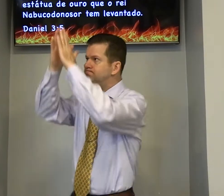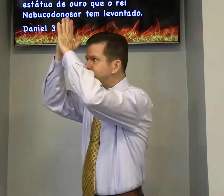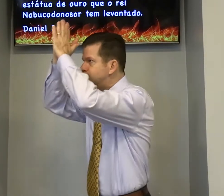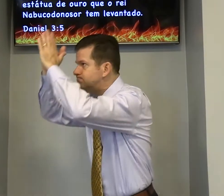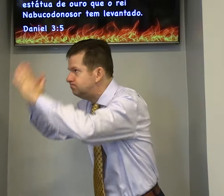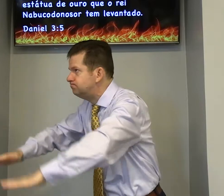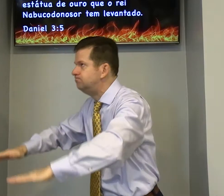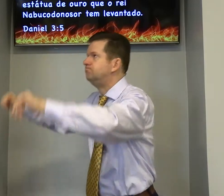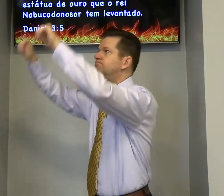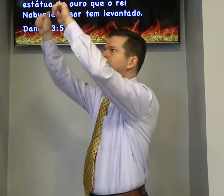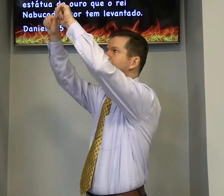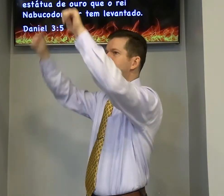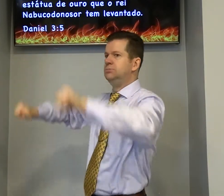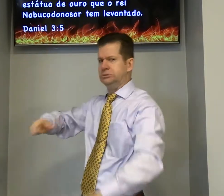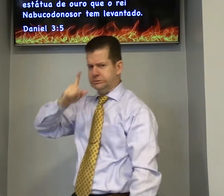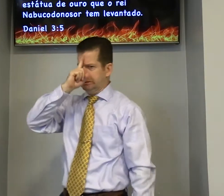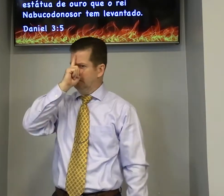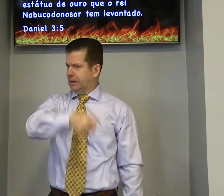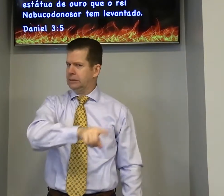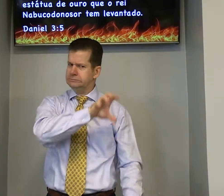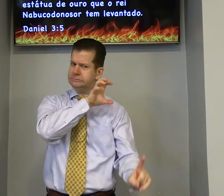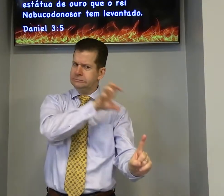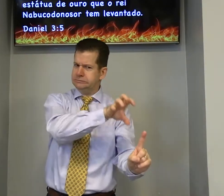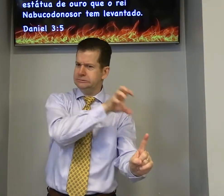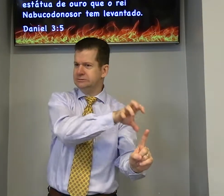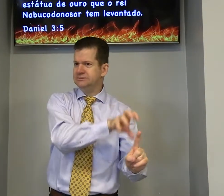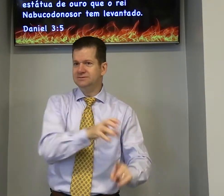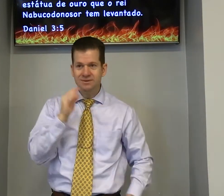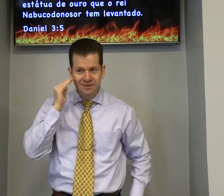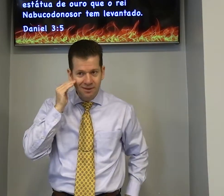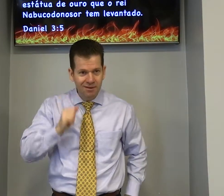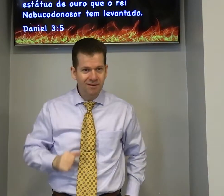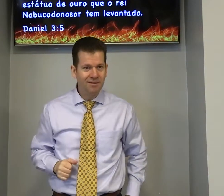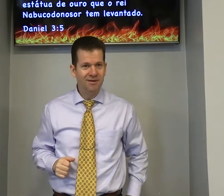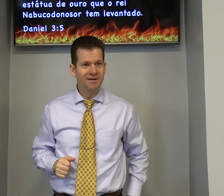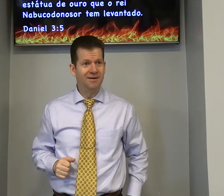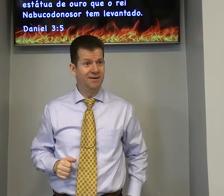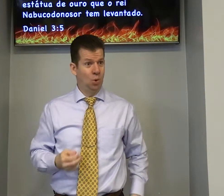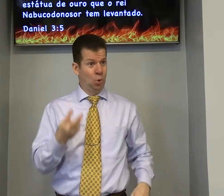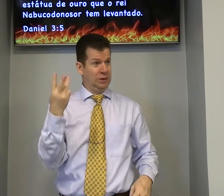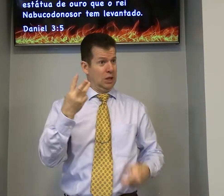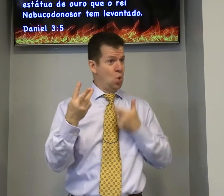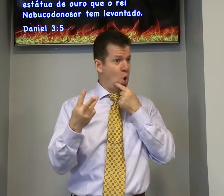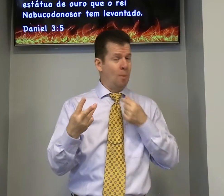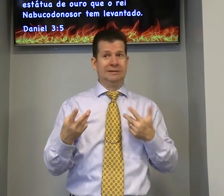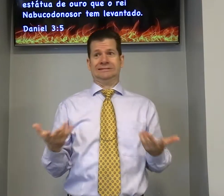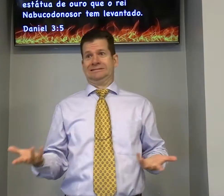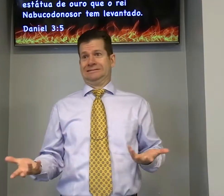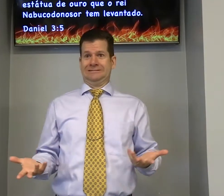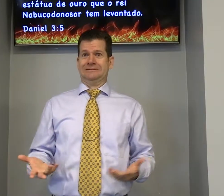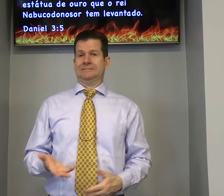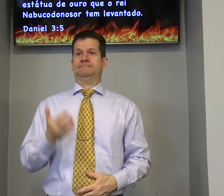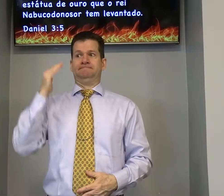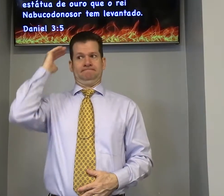mas todos precisavam prostrar-se na estátua de ouro. Mas os três homens